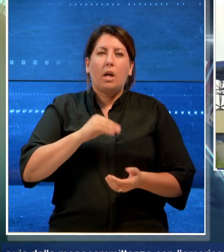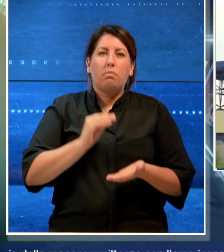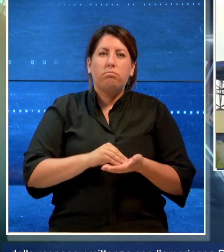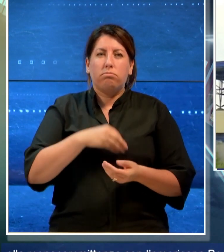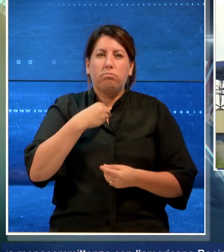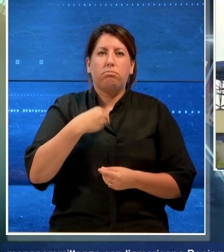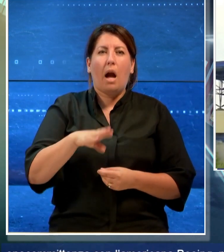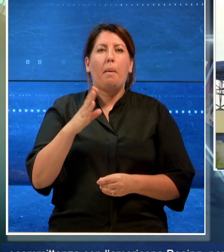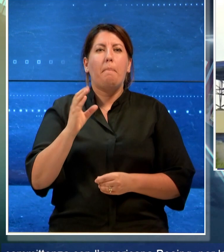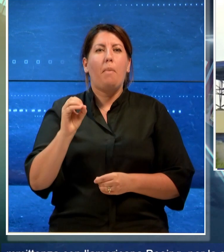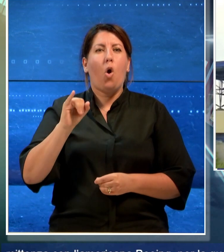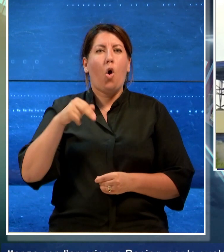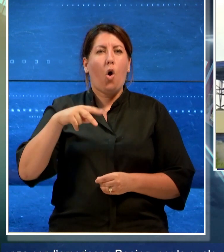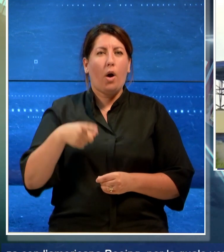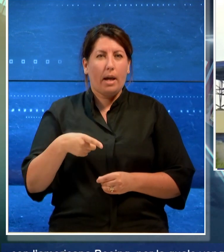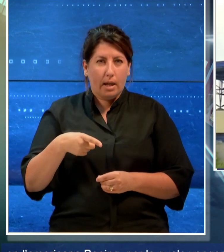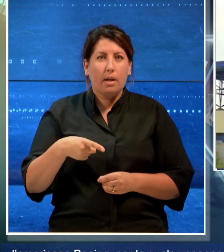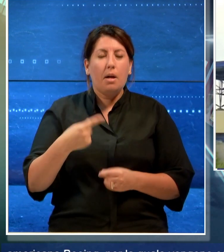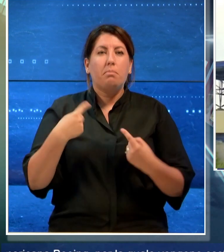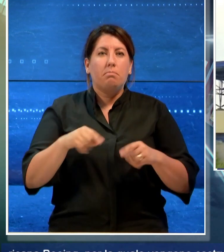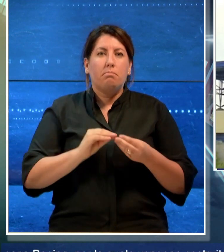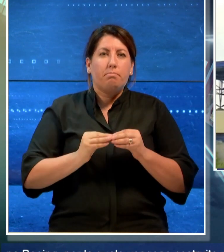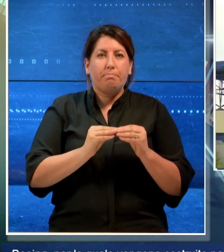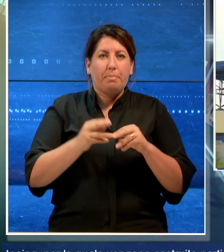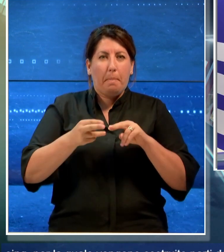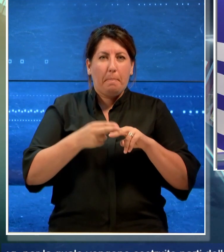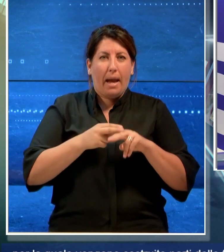quale vengono costruite parti delle fusoliere.